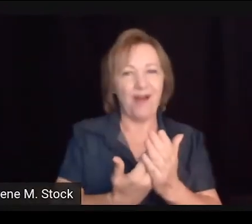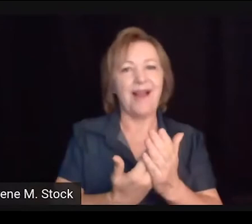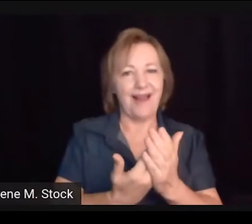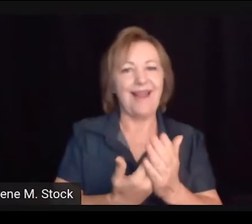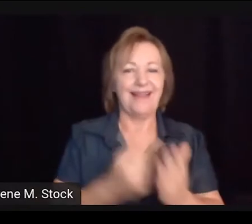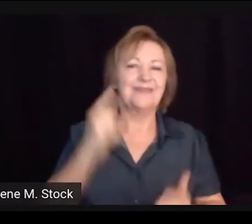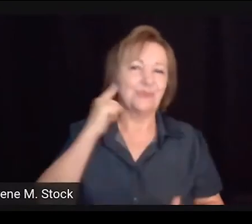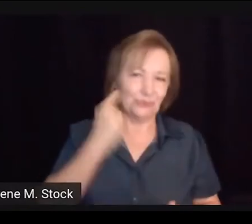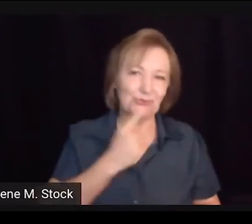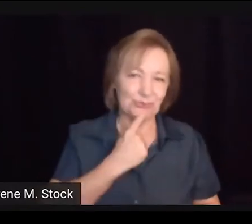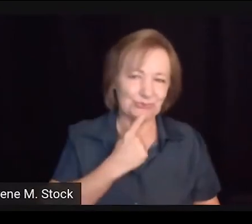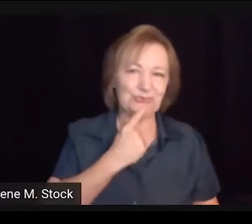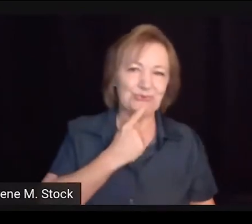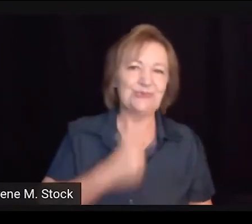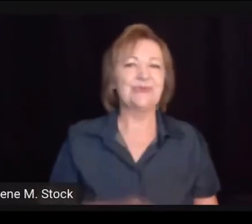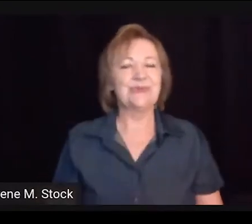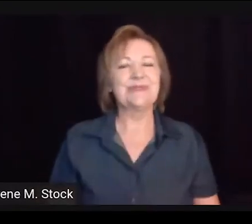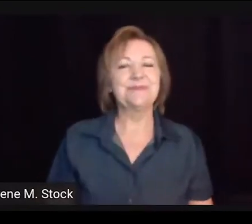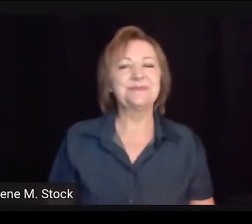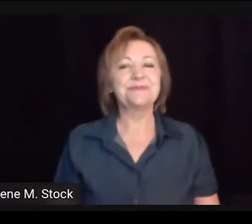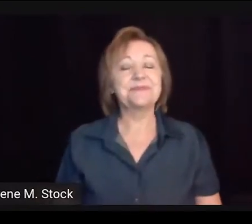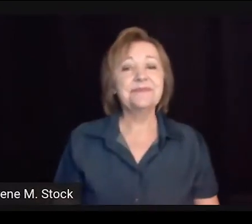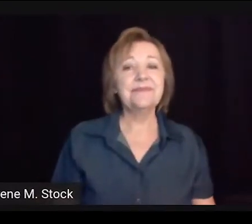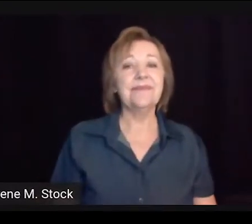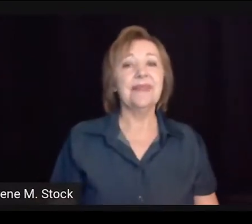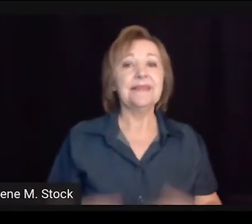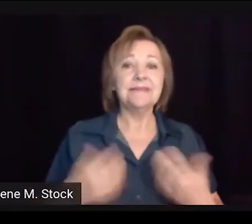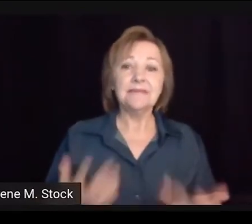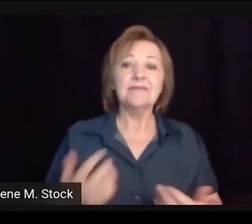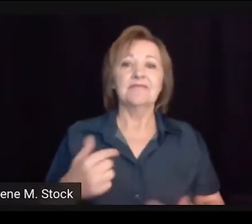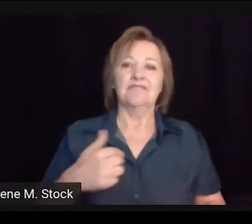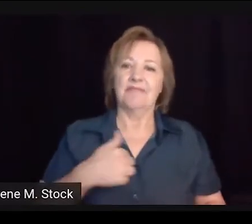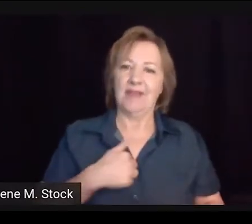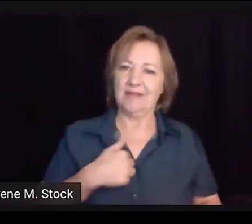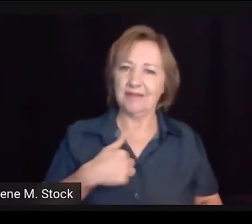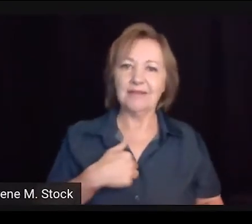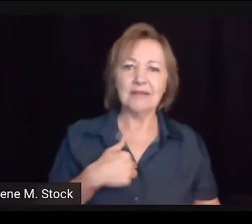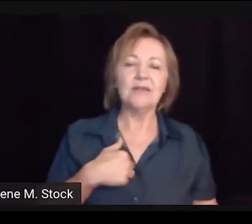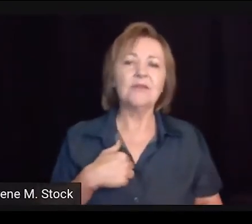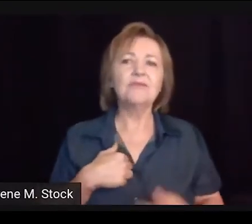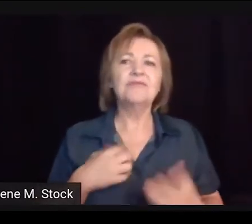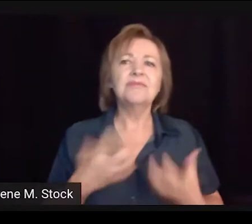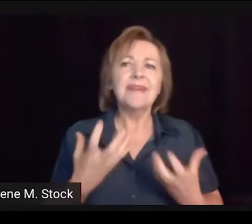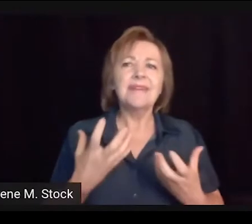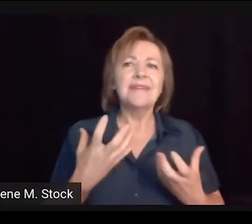surdas na escola, na escola com crianças surdas.